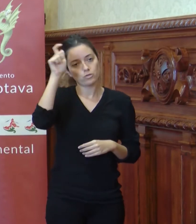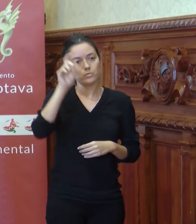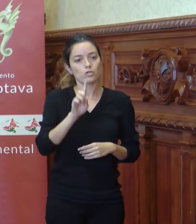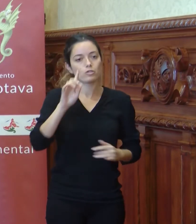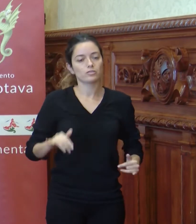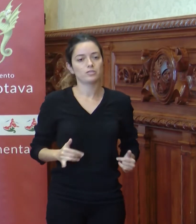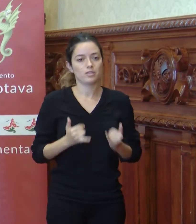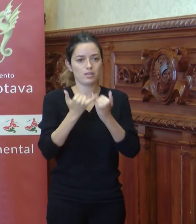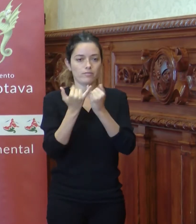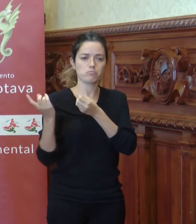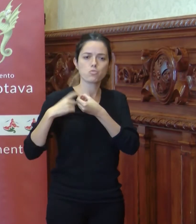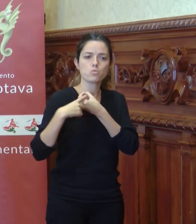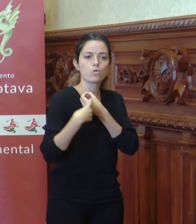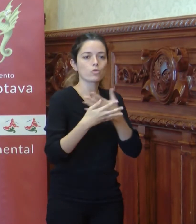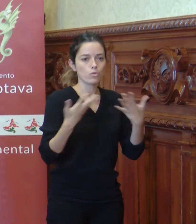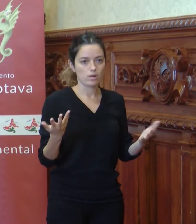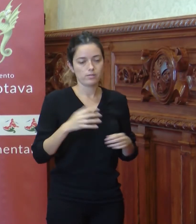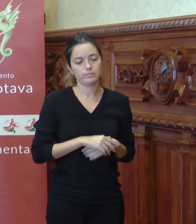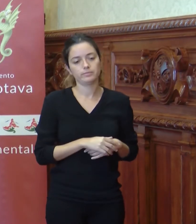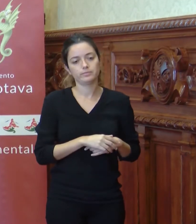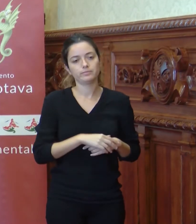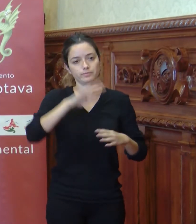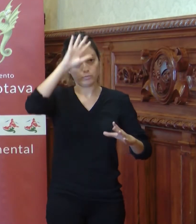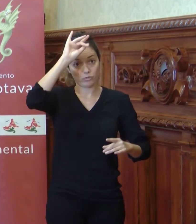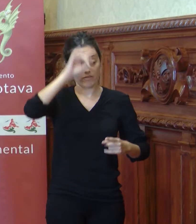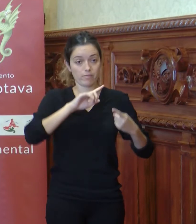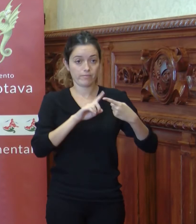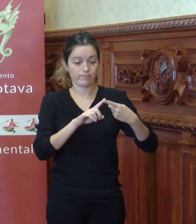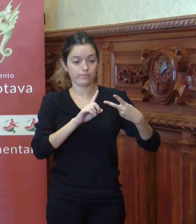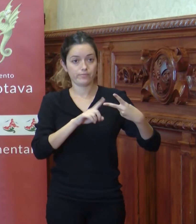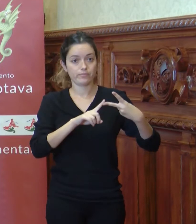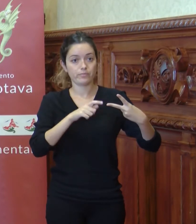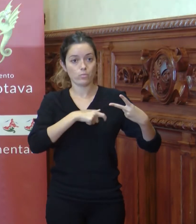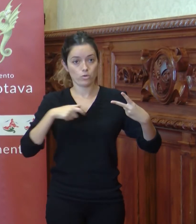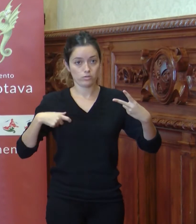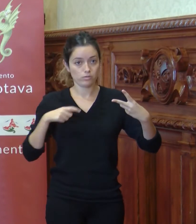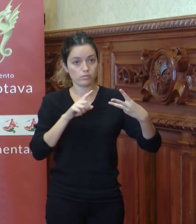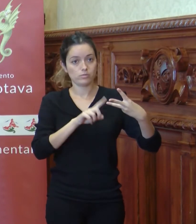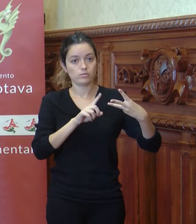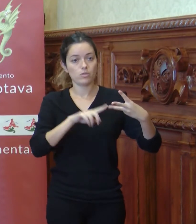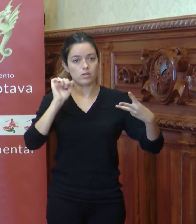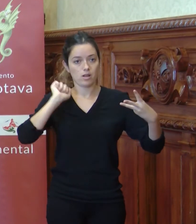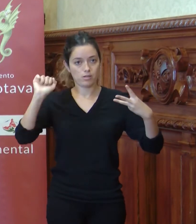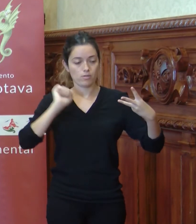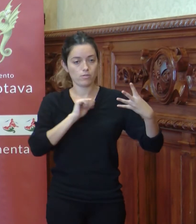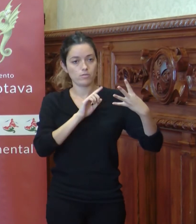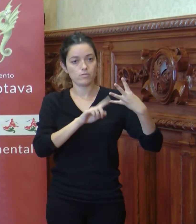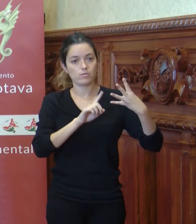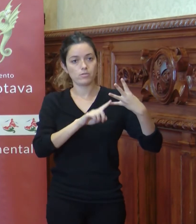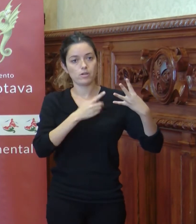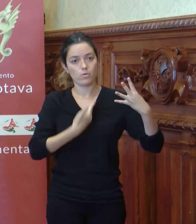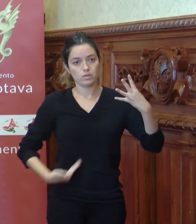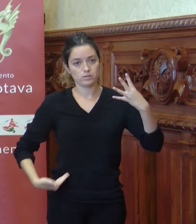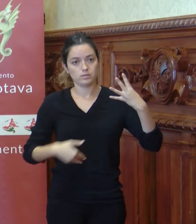Tenerife que se suman son los siguientes. La Villa de la Orotava, Puerto de la Cruz, Los Realejos, La